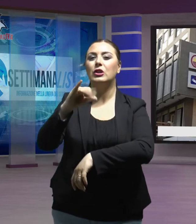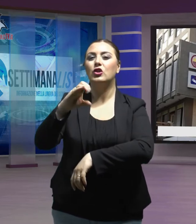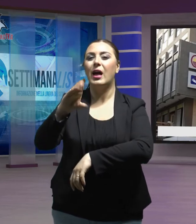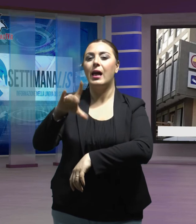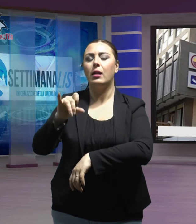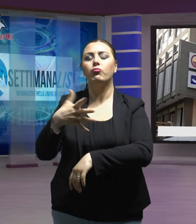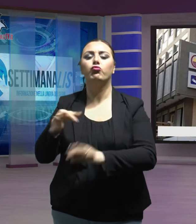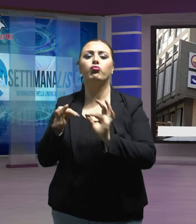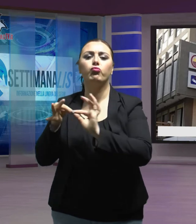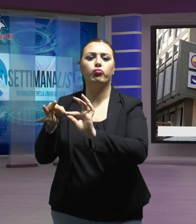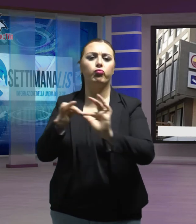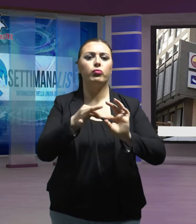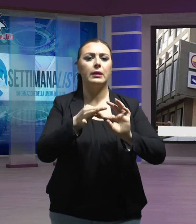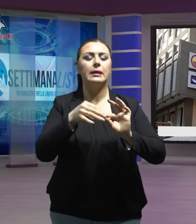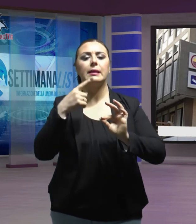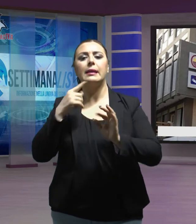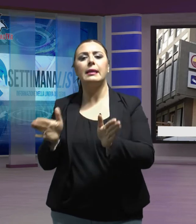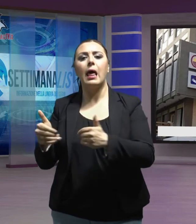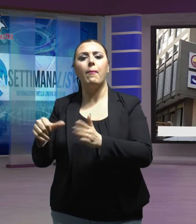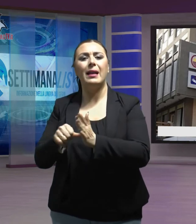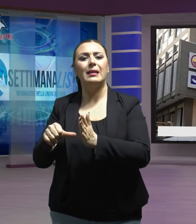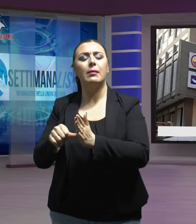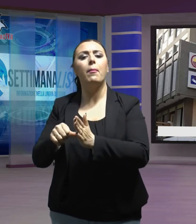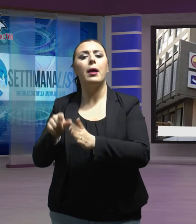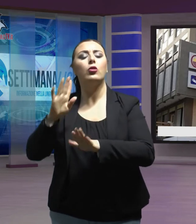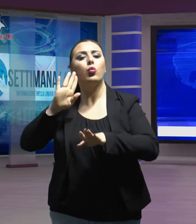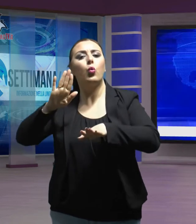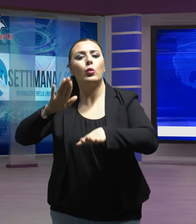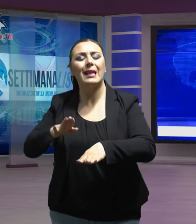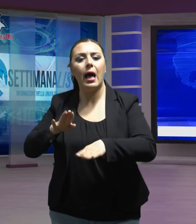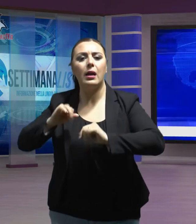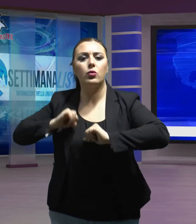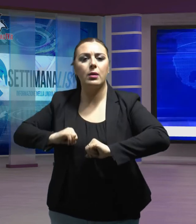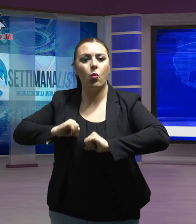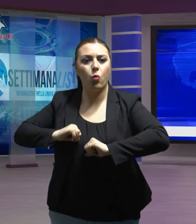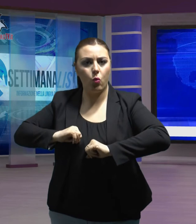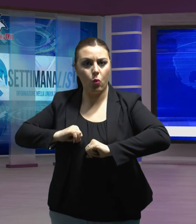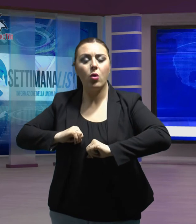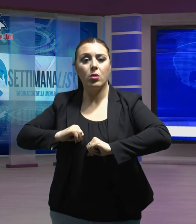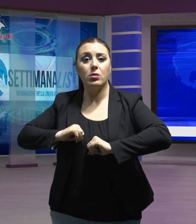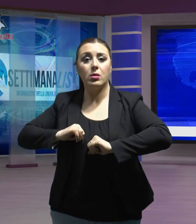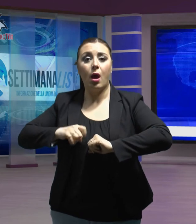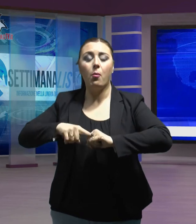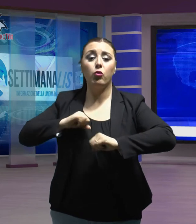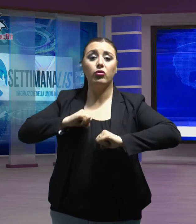accordo con il Dipartimento tutela della salute e i vertici dell'azienda